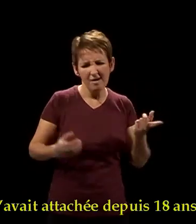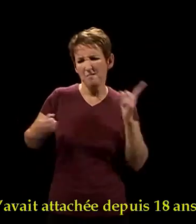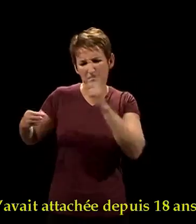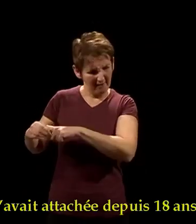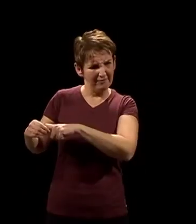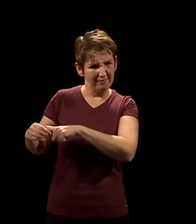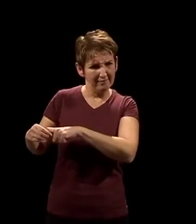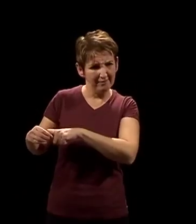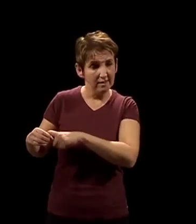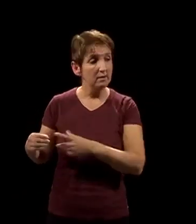-huit ans.